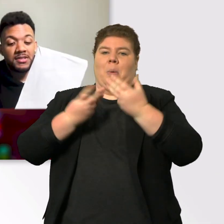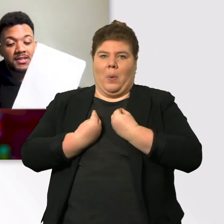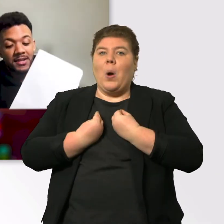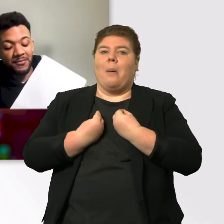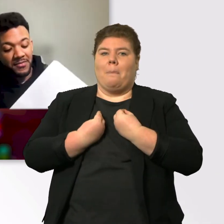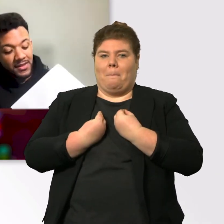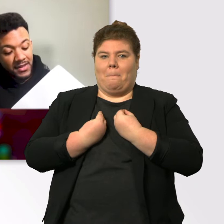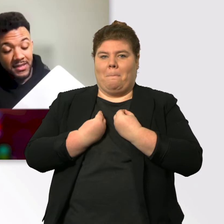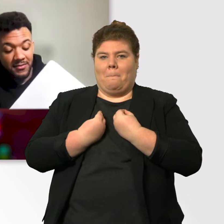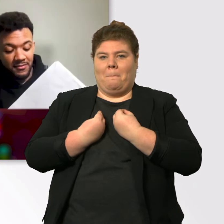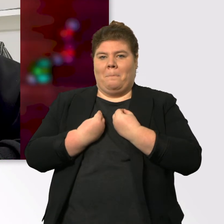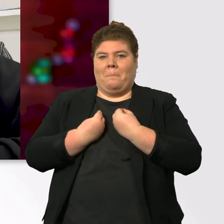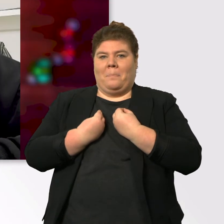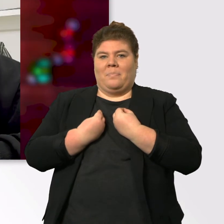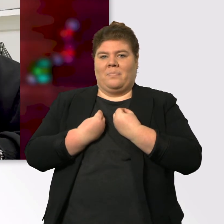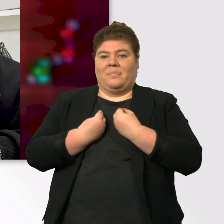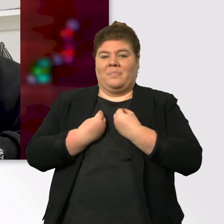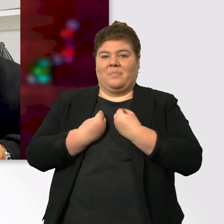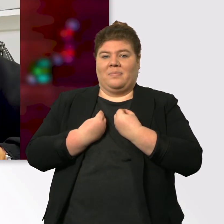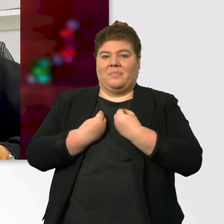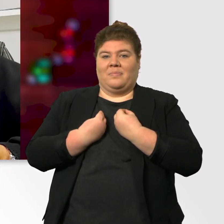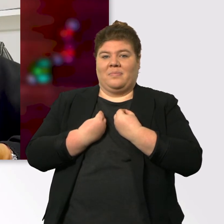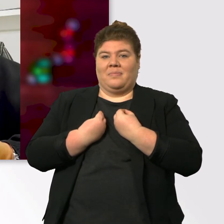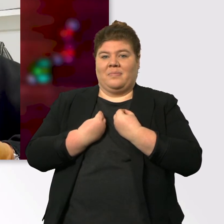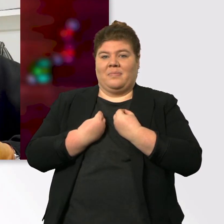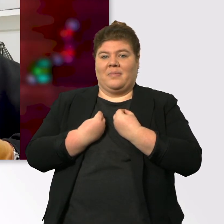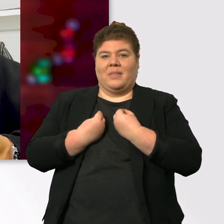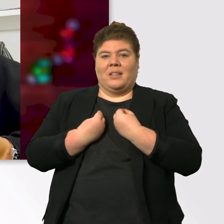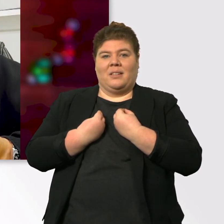ich kann euch so viel sagen, es ist nicht besonders schwer.